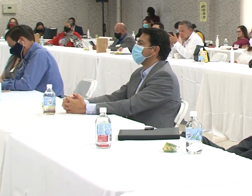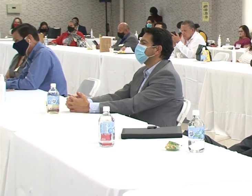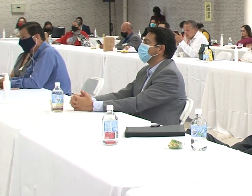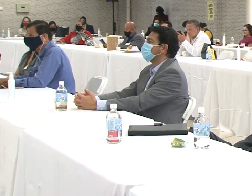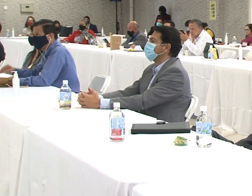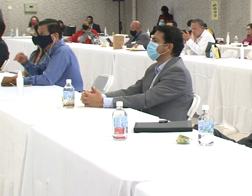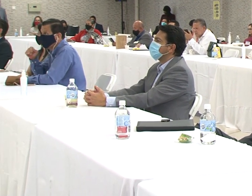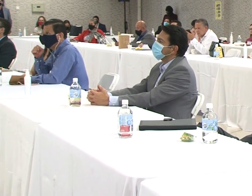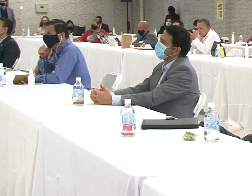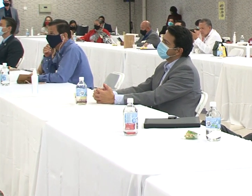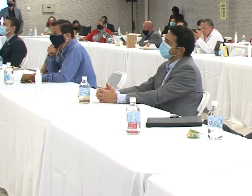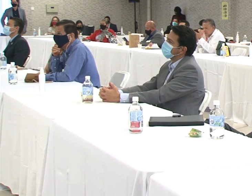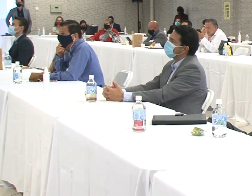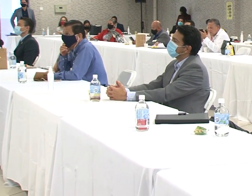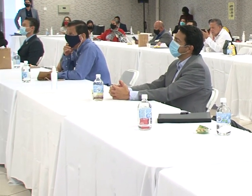Este espacio,